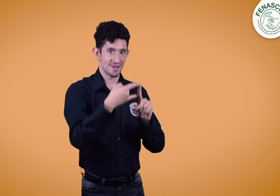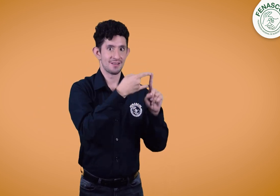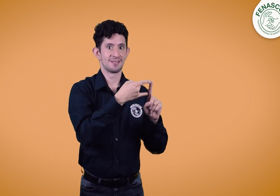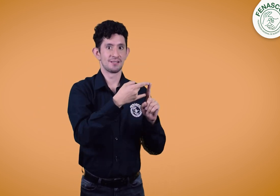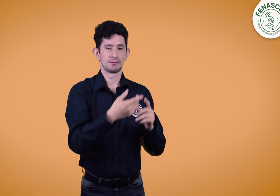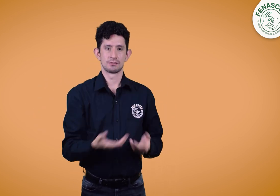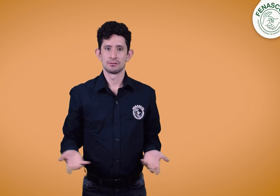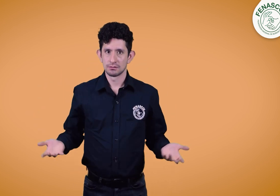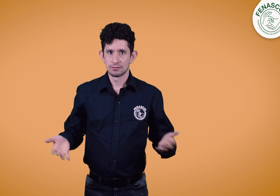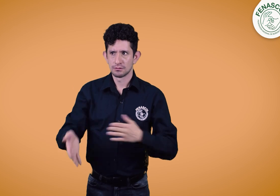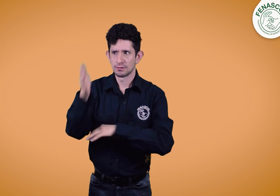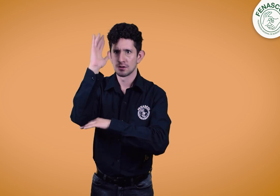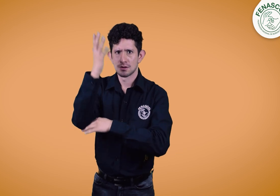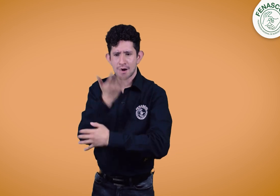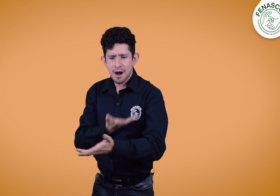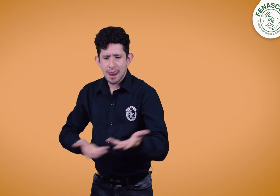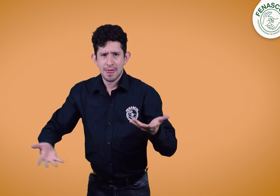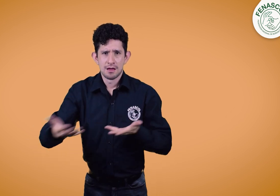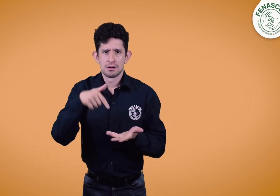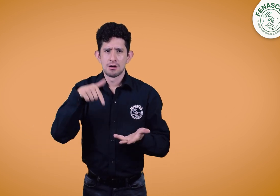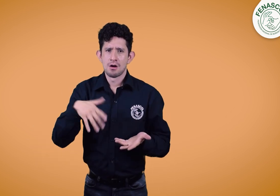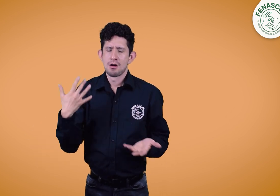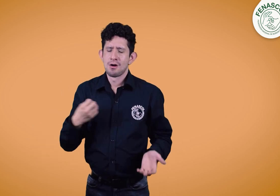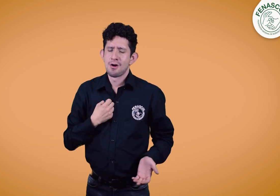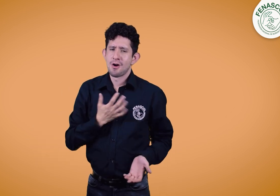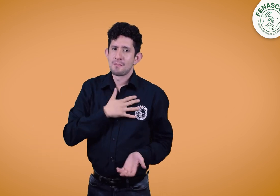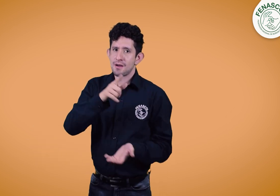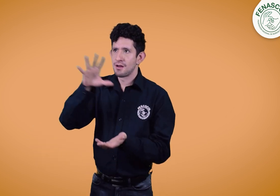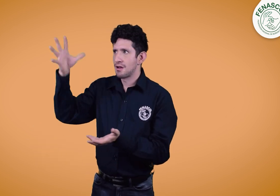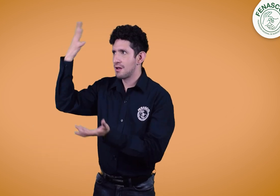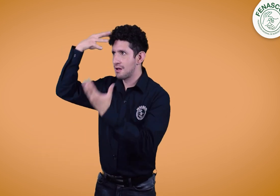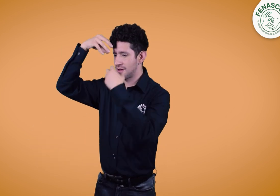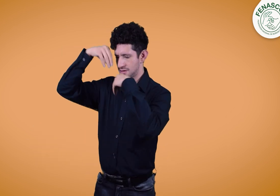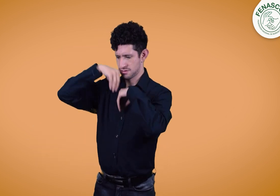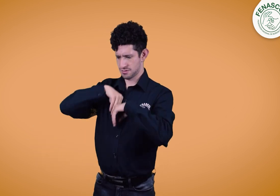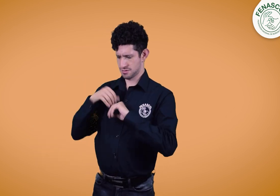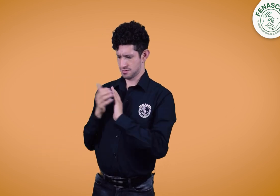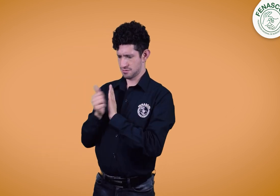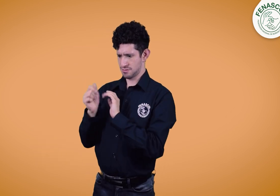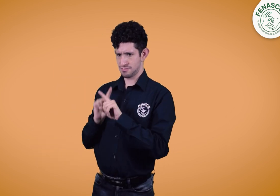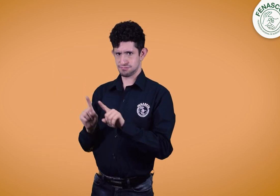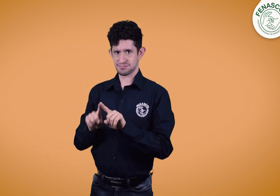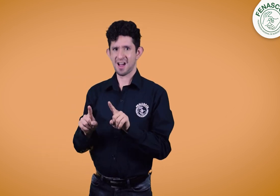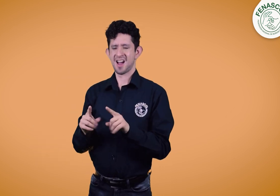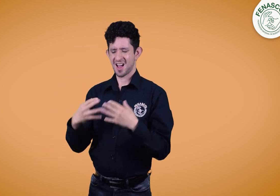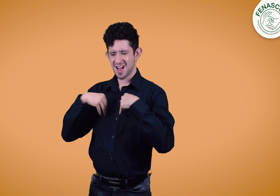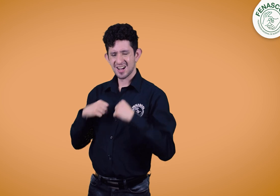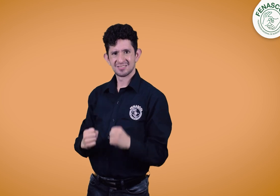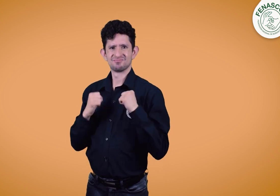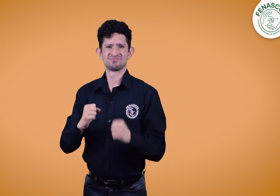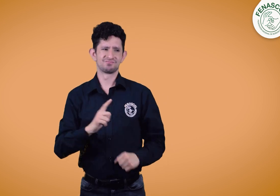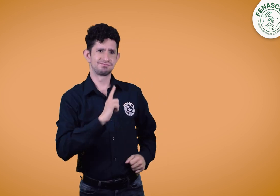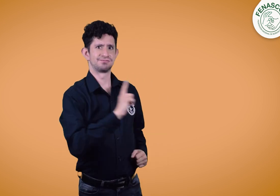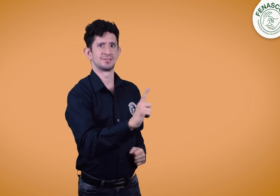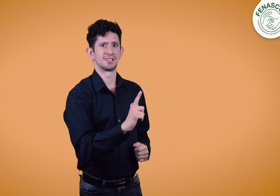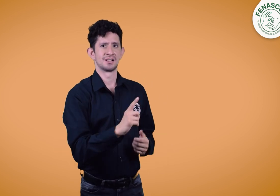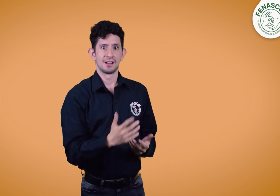para enviarles el enlace de Zoom. No te pierdas esta oportunidad única de seguir aprendiendo y potenciando tus